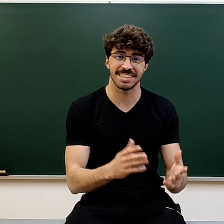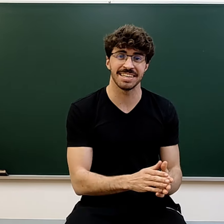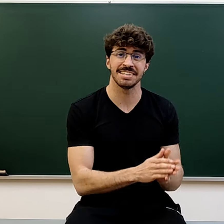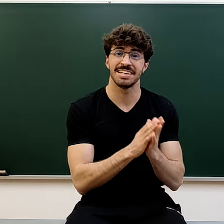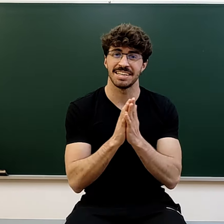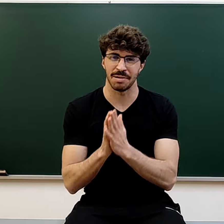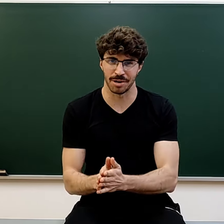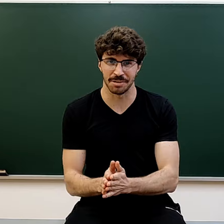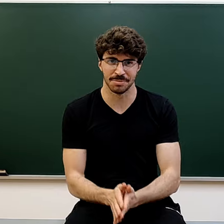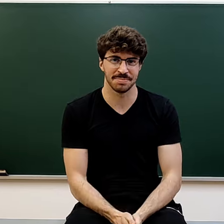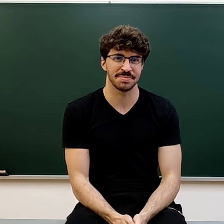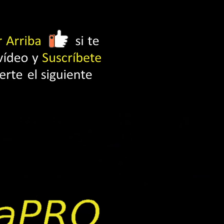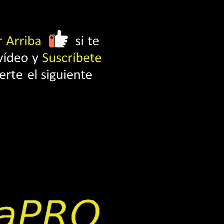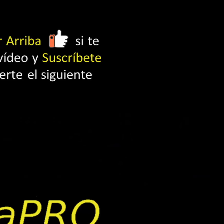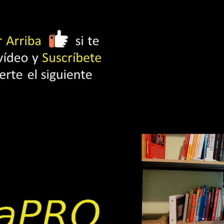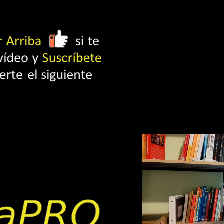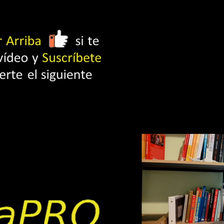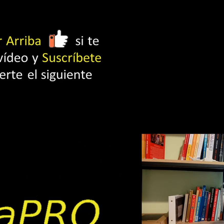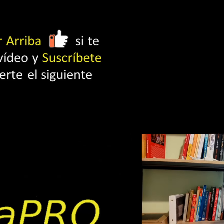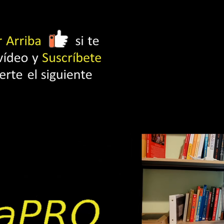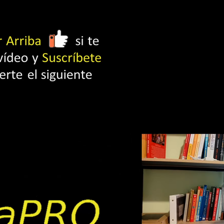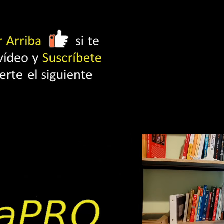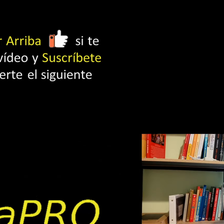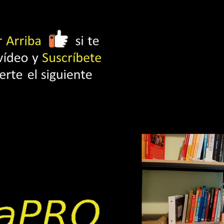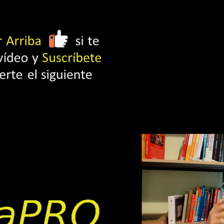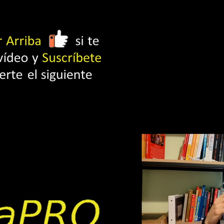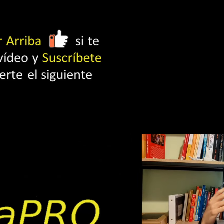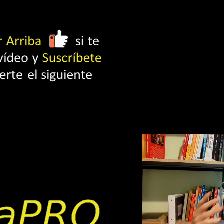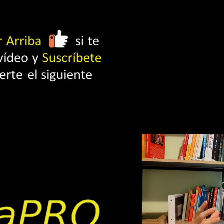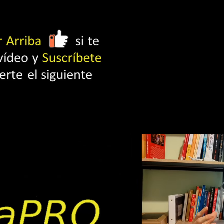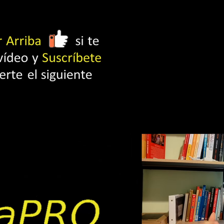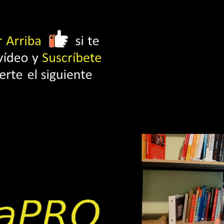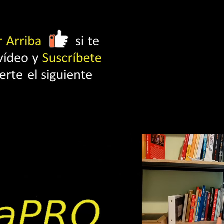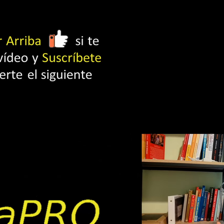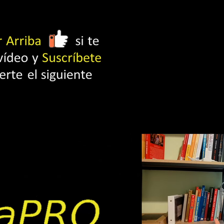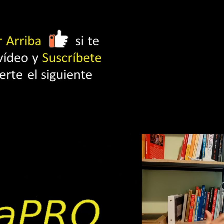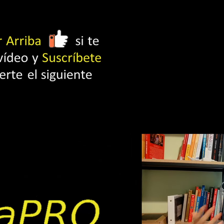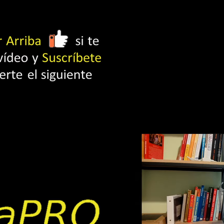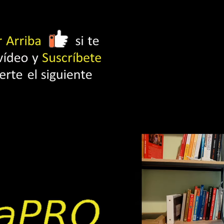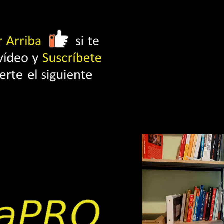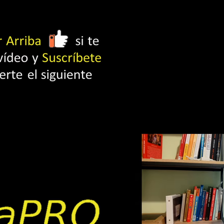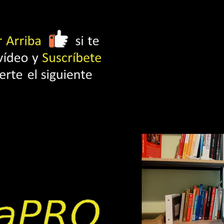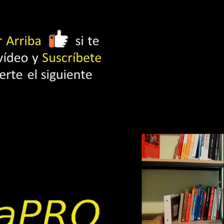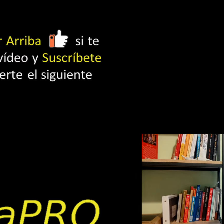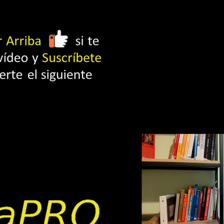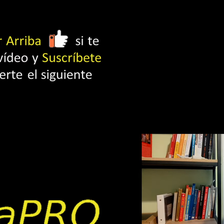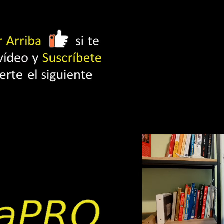así que, a por ello. Y por cierto, si es en física donde quieres mejorar tus notas, decirte que